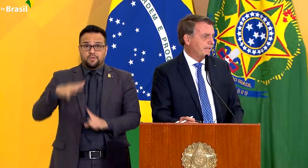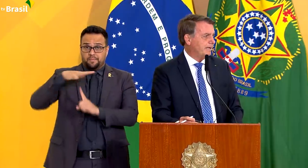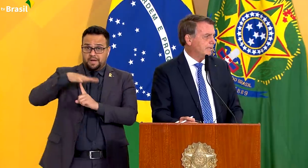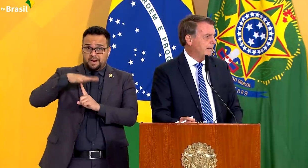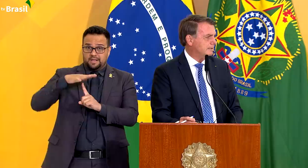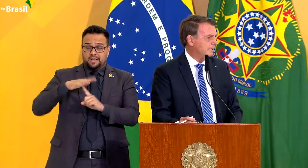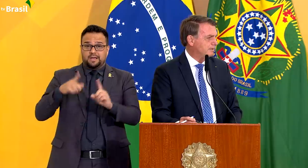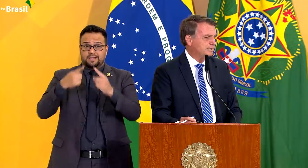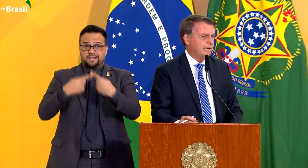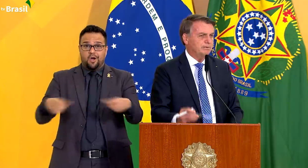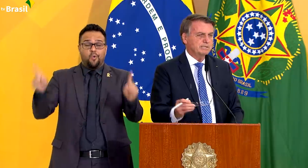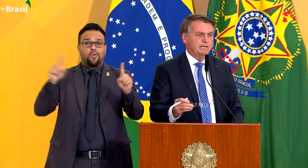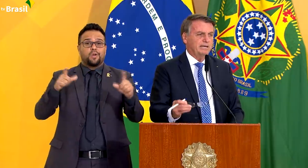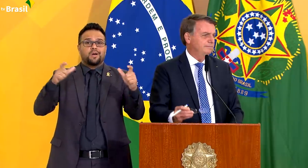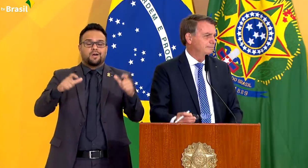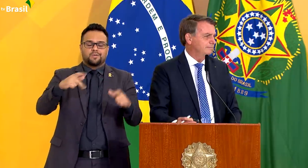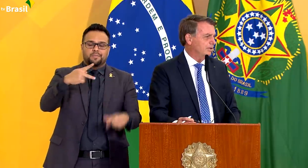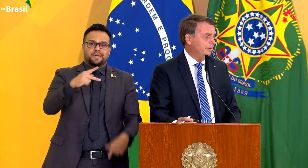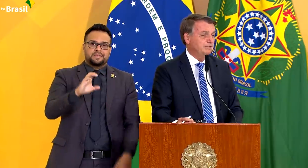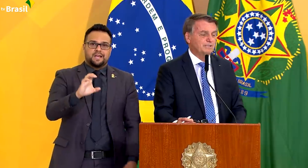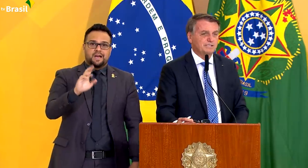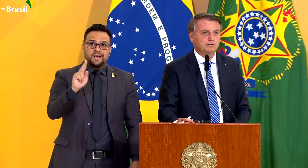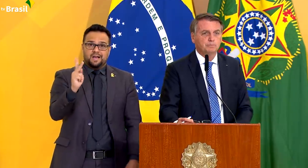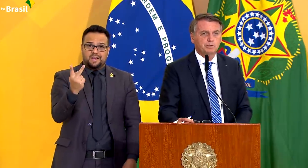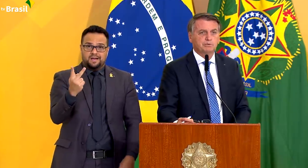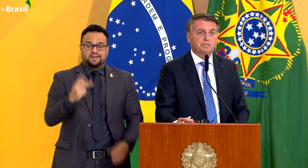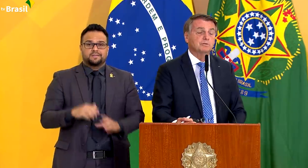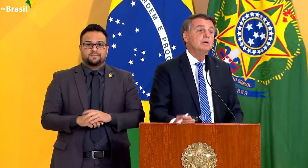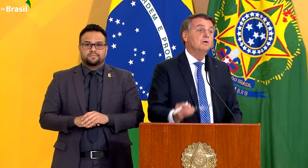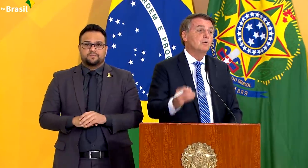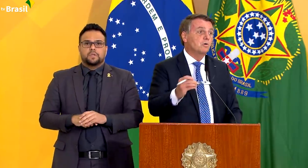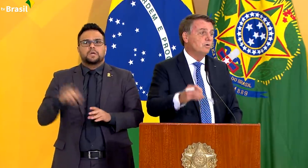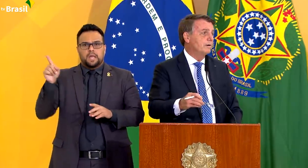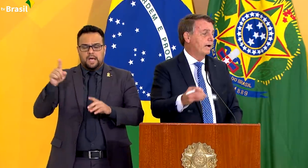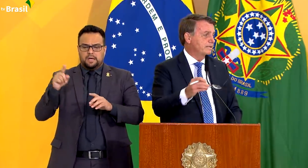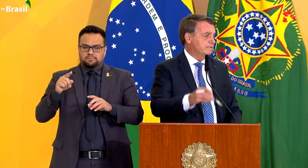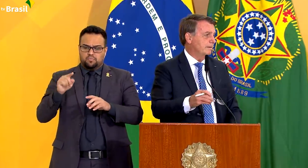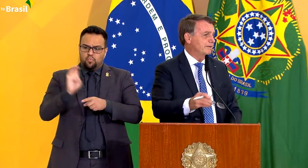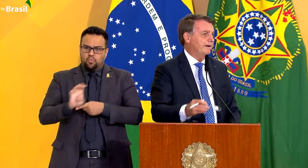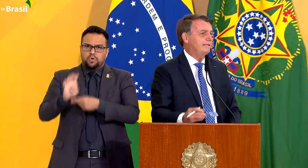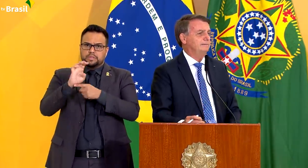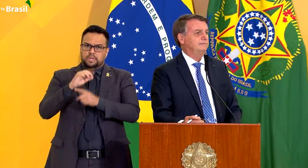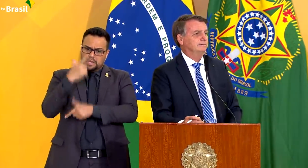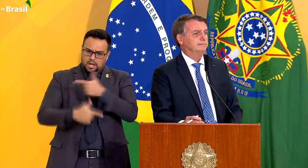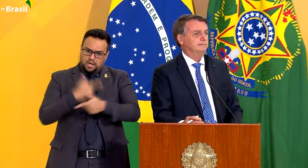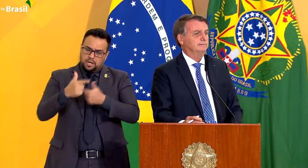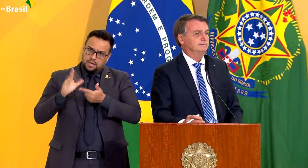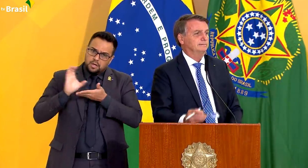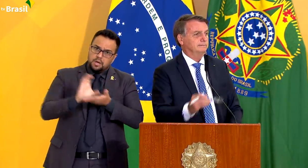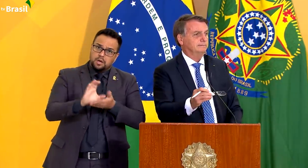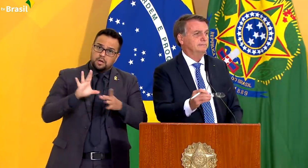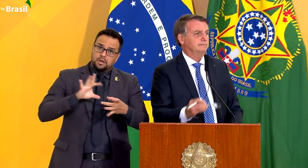inaugurando o PCHs, é o estado que está realmente investindo muito nisso, com a iniciativa privada,